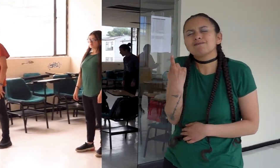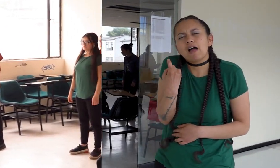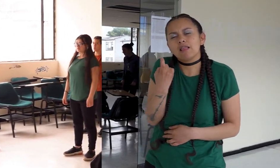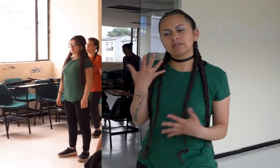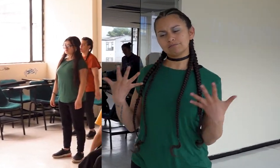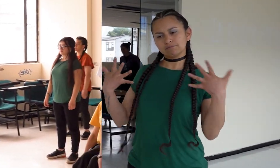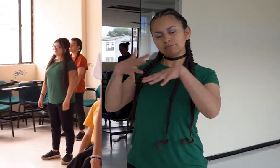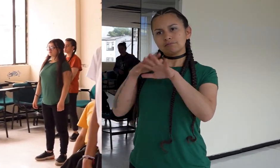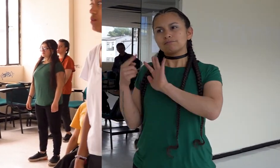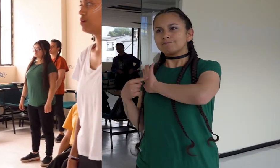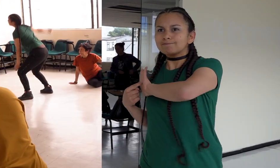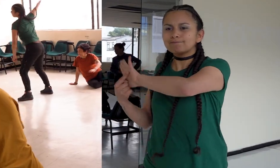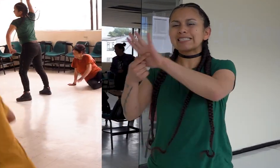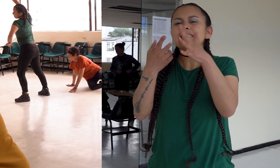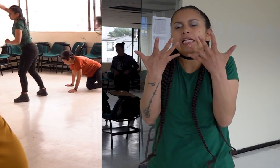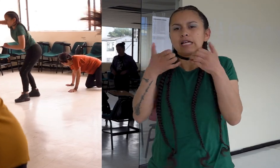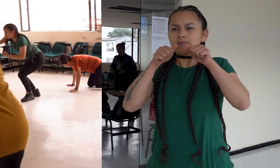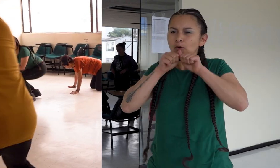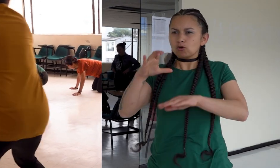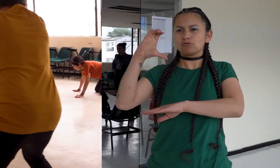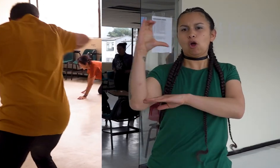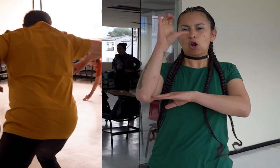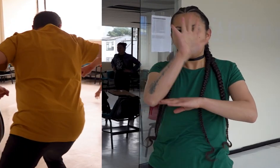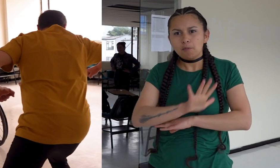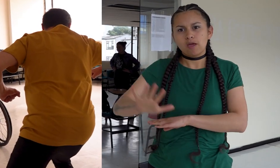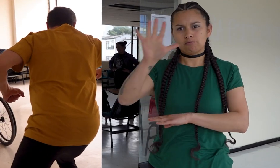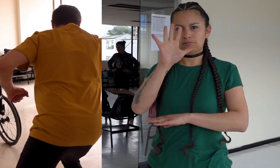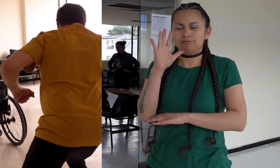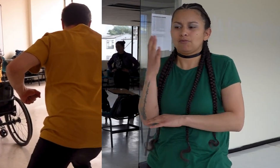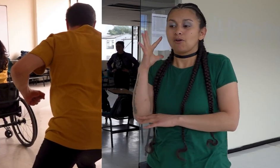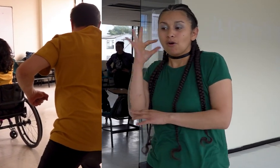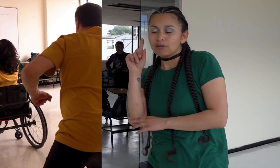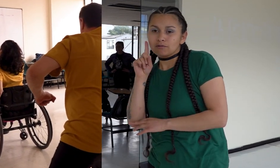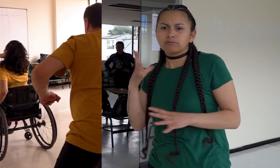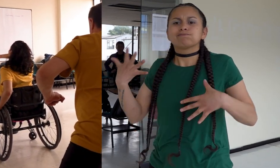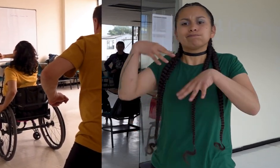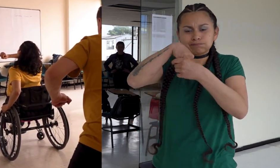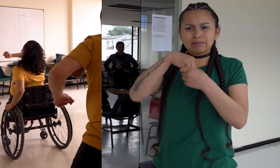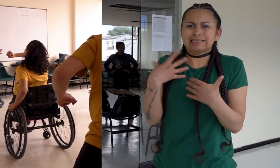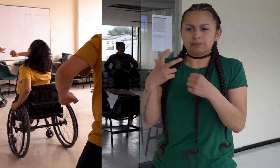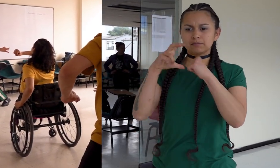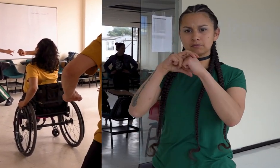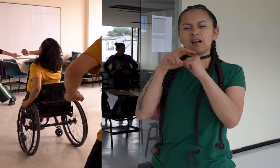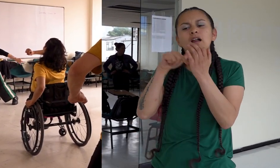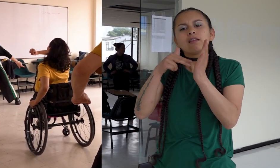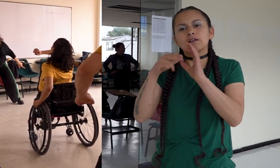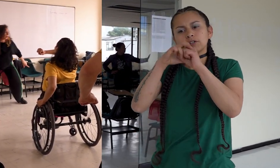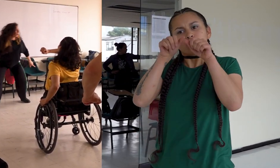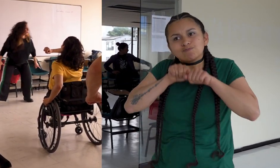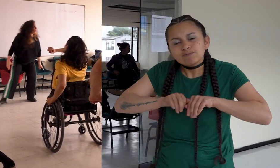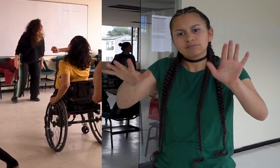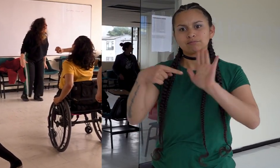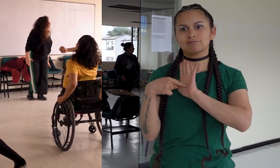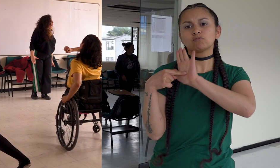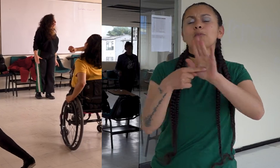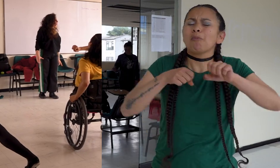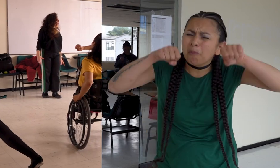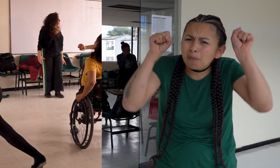muchísimas cosas. Son espacios y escenarios que tradicionalmente no se ha visto mucha participación de las personas sordas y actualmente vemos esa interacción,